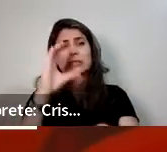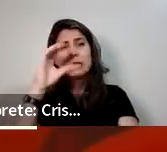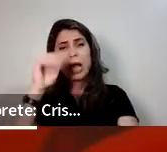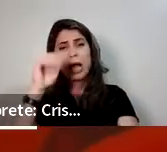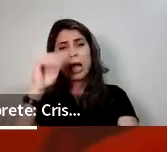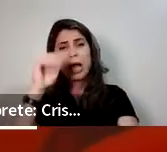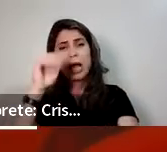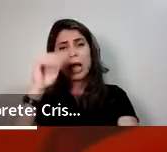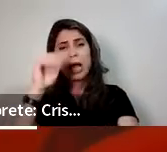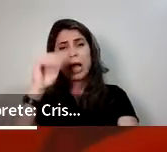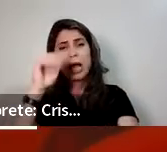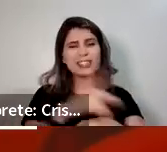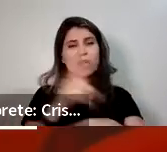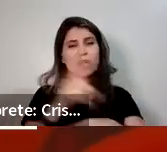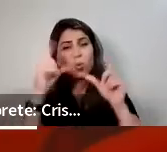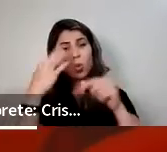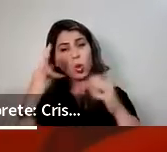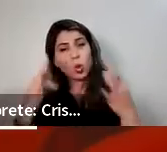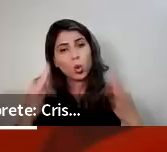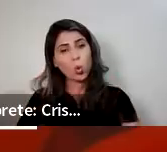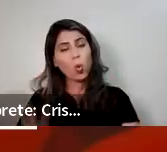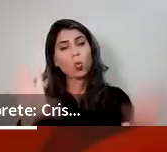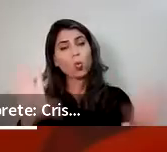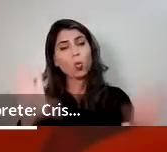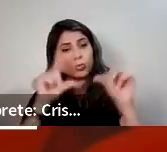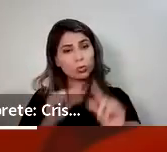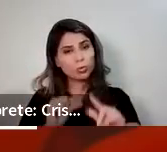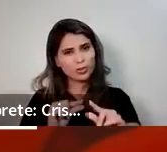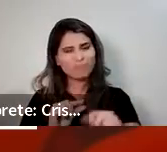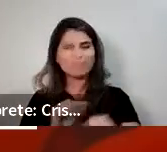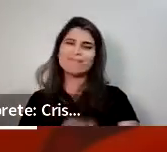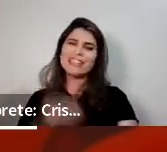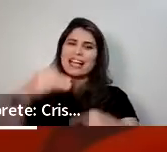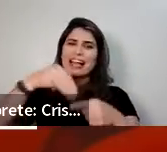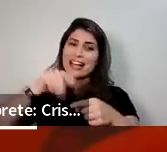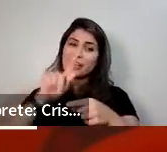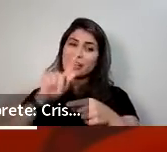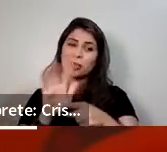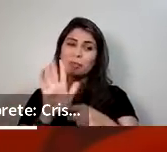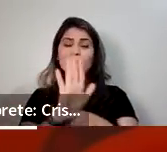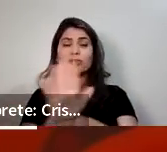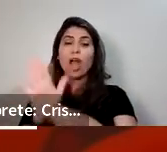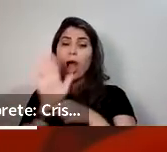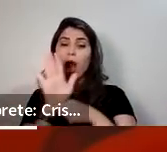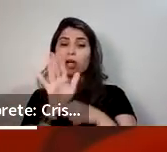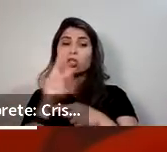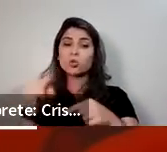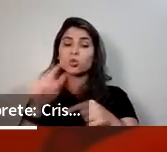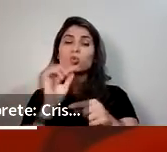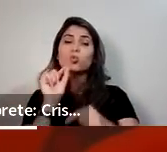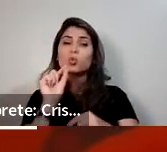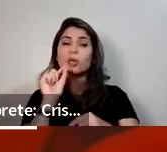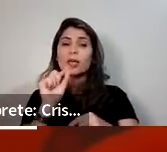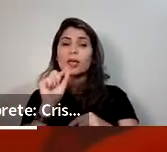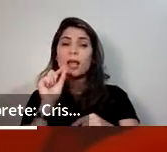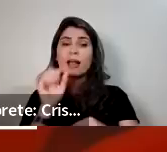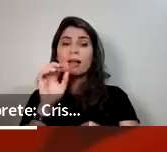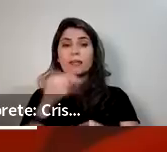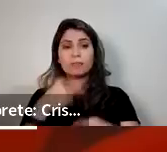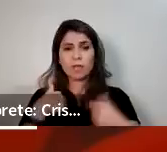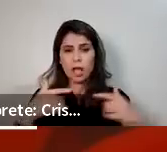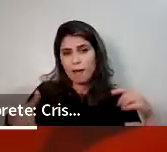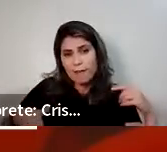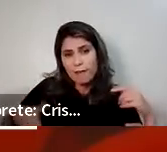o equilíbrio hormonal, mas também é crucial para a desintoxicação do fígado. Quantas